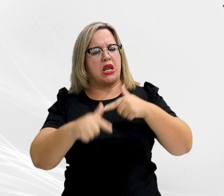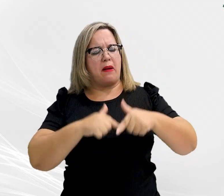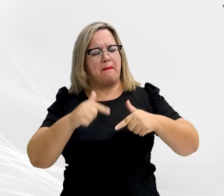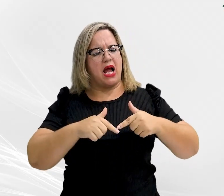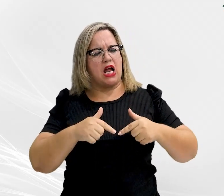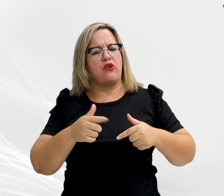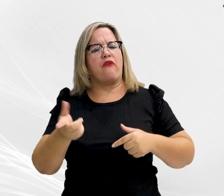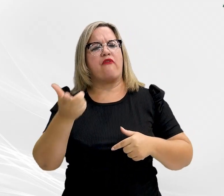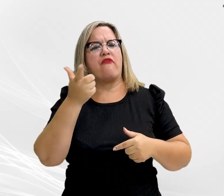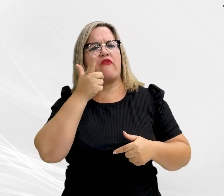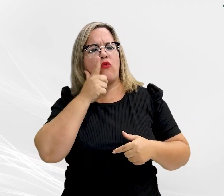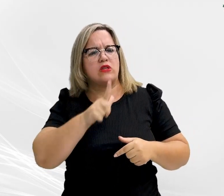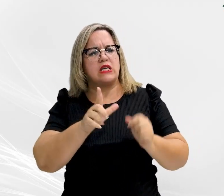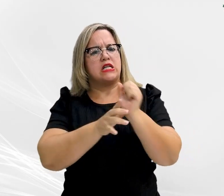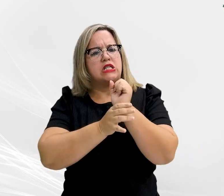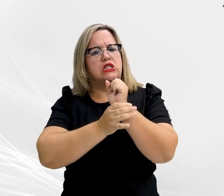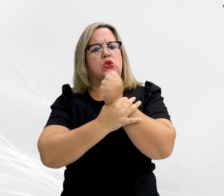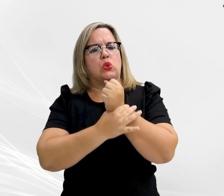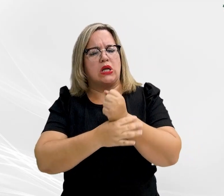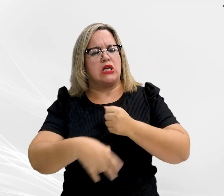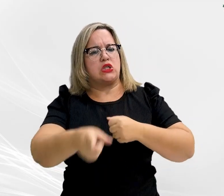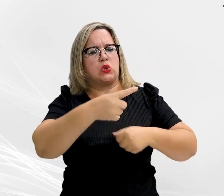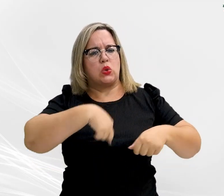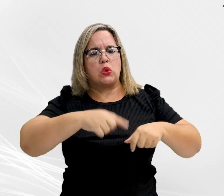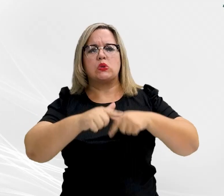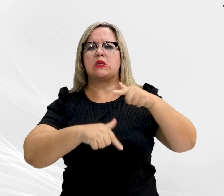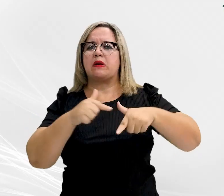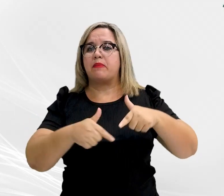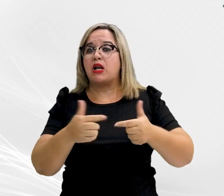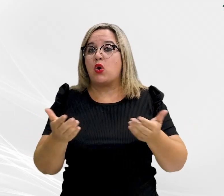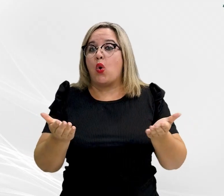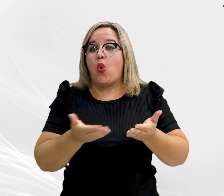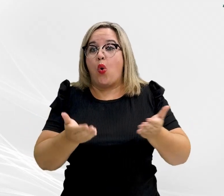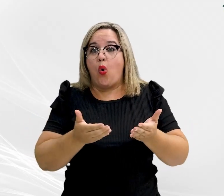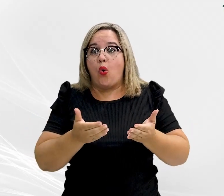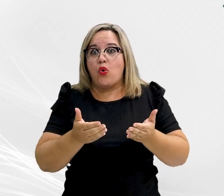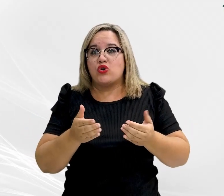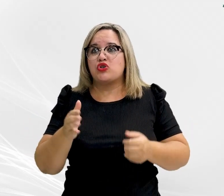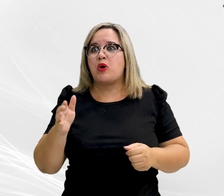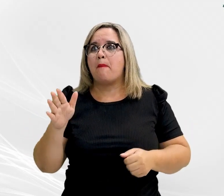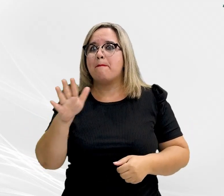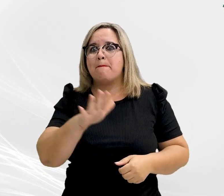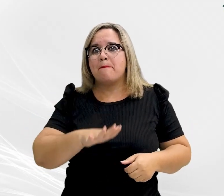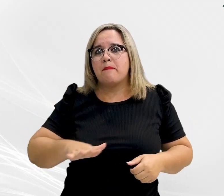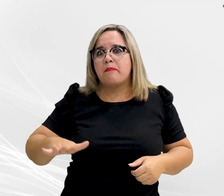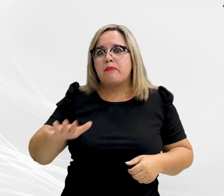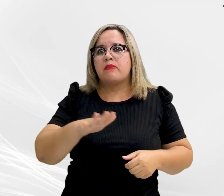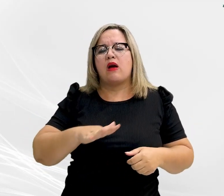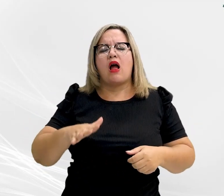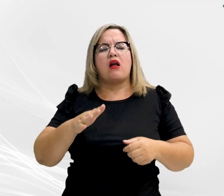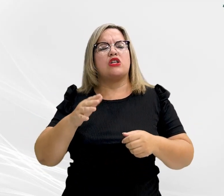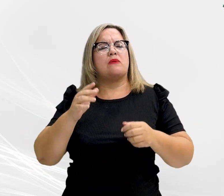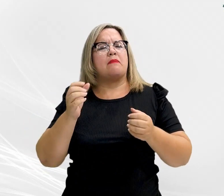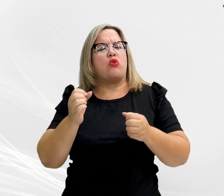eficiência à nossa atuação. Hoje, vivemos um novo cenário, com muitas questões tecnológicas